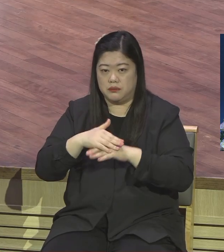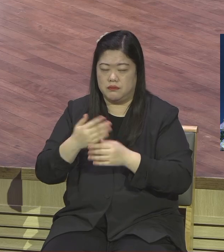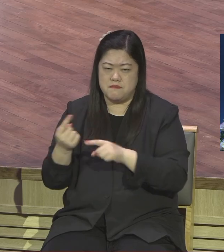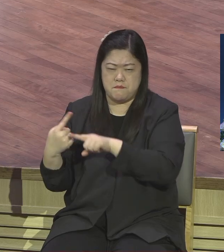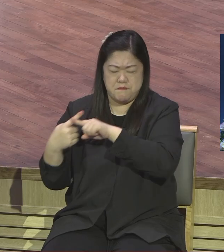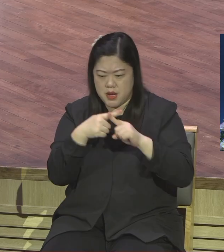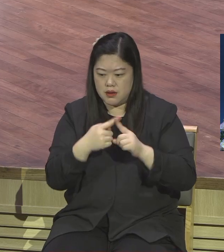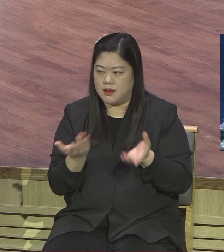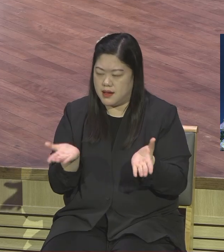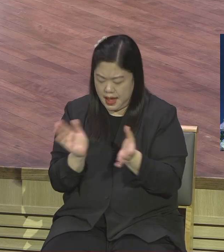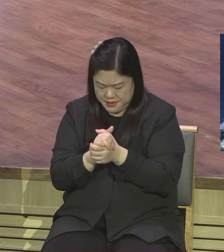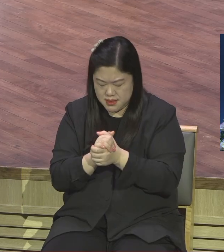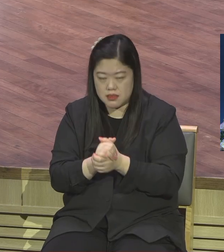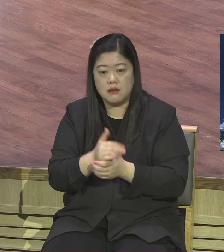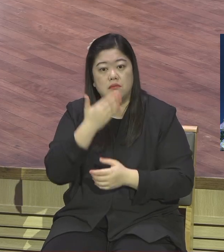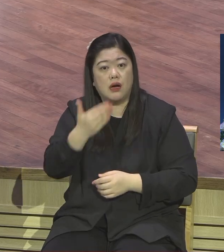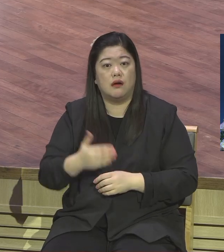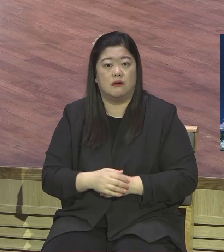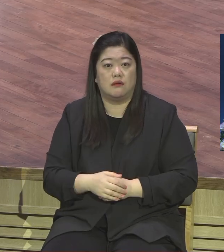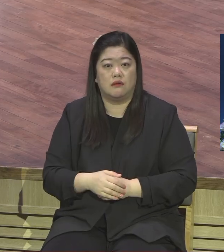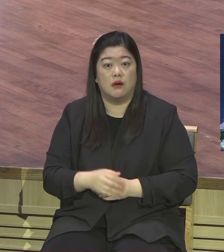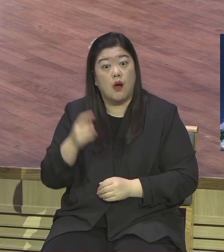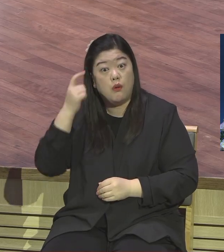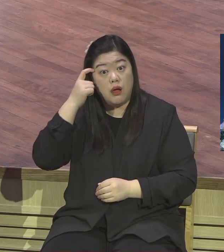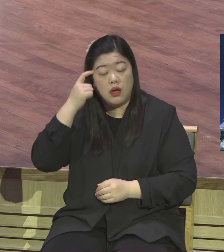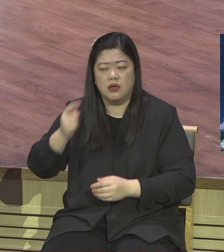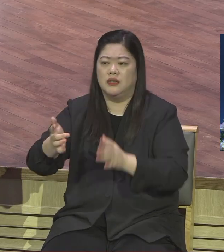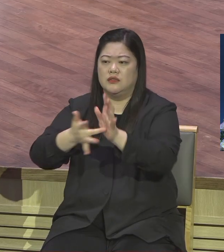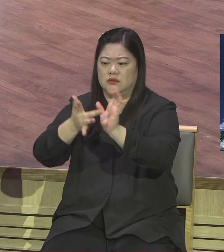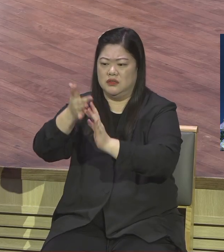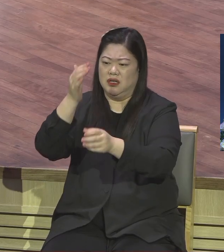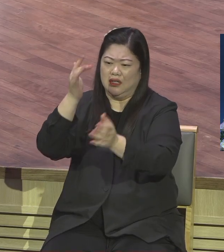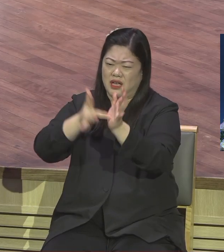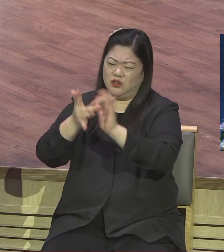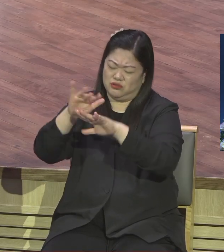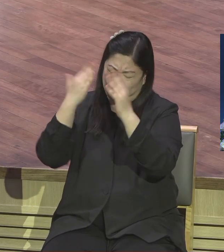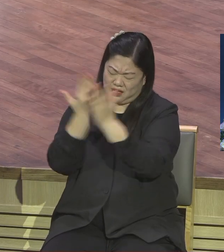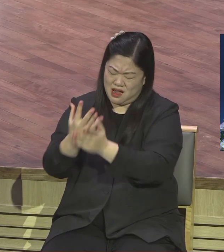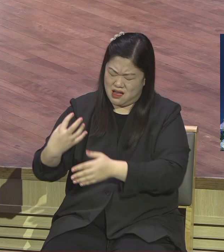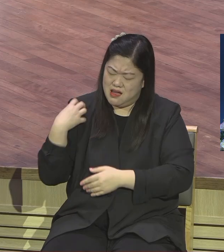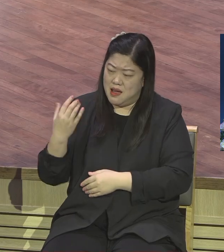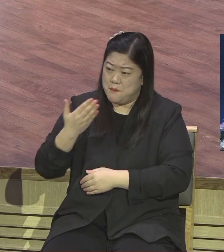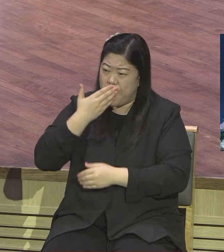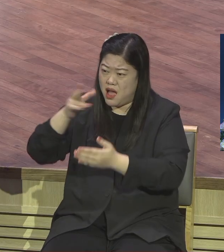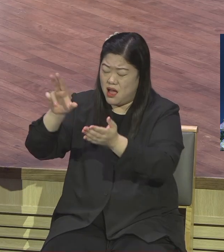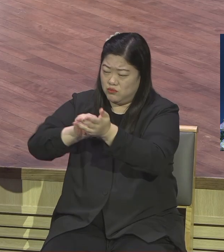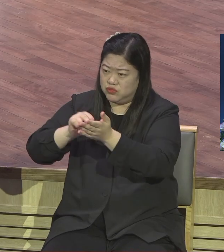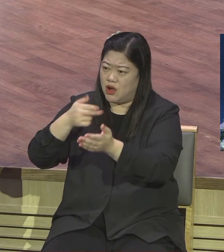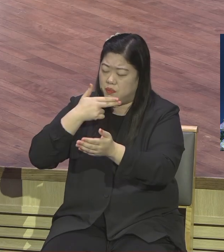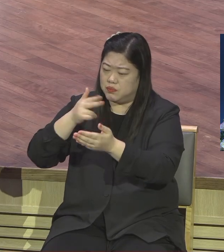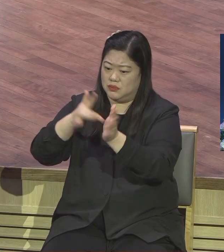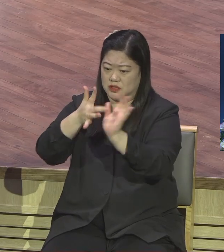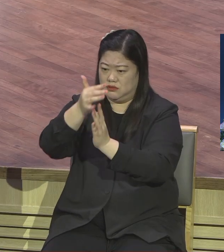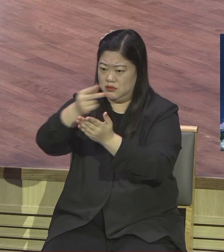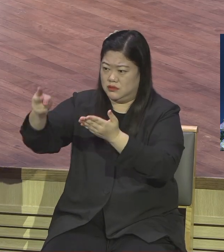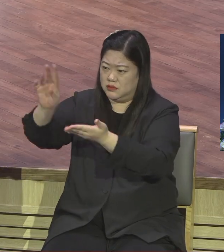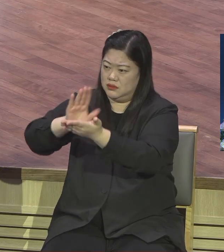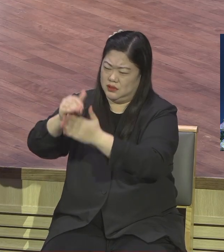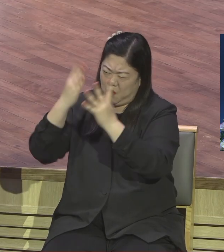답이 났는데 내가 그리도 예수가 그리도 답 났는데 뭐 하나 못 듣고 하나 못 듣고 뭔 상관이 상관없어 내하고는